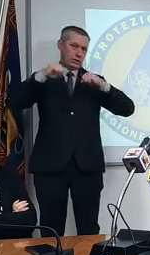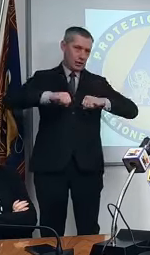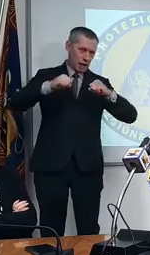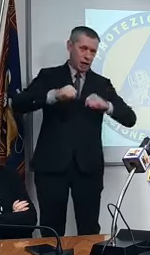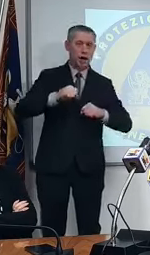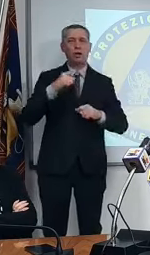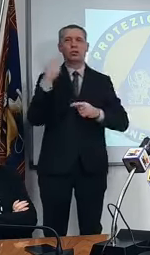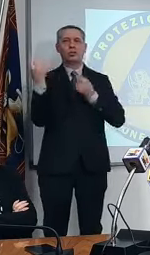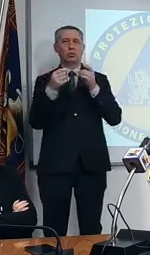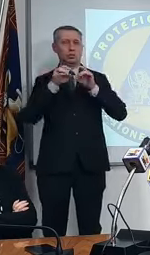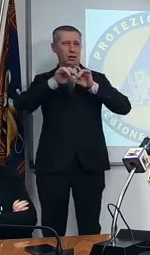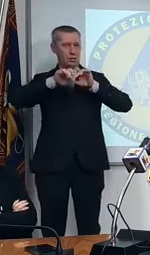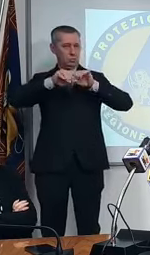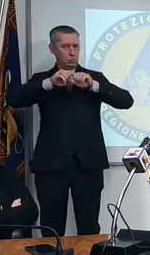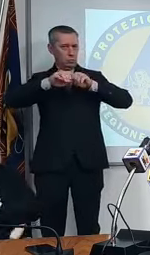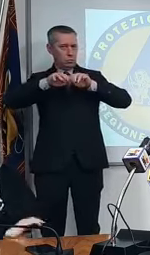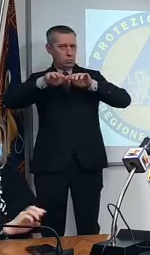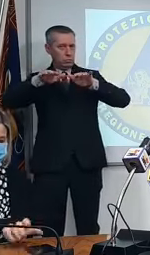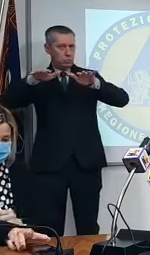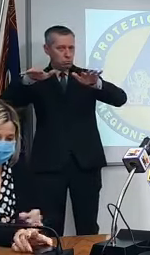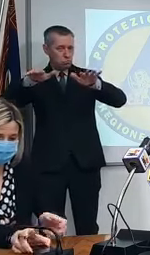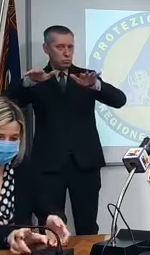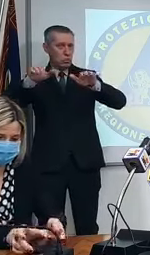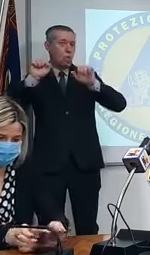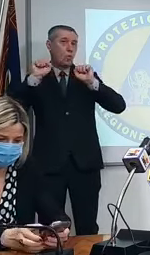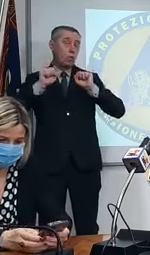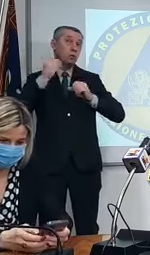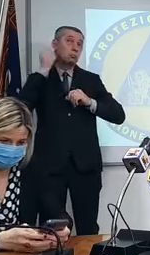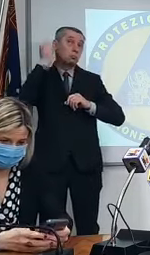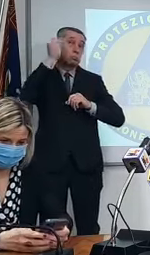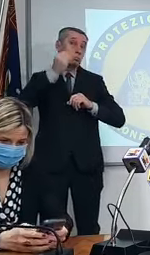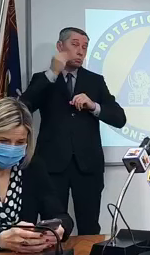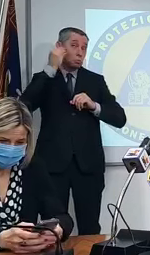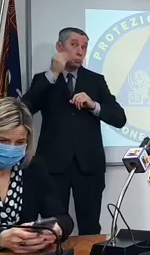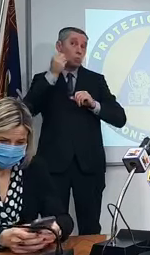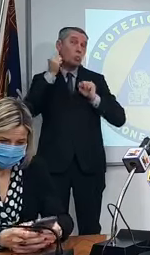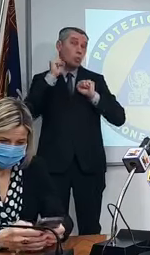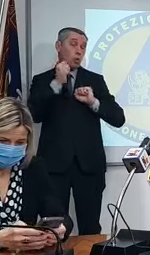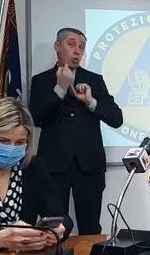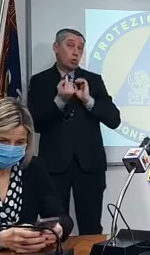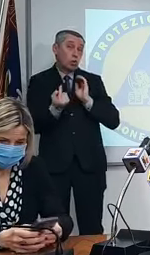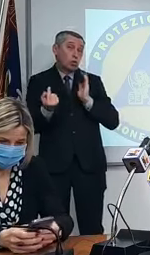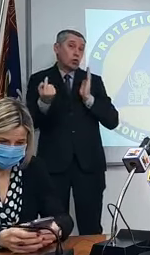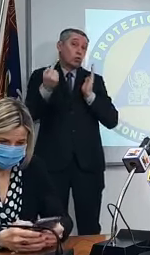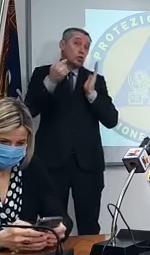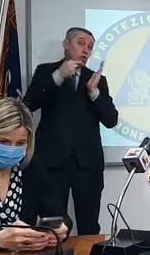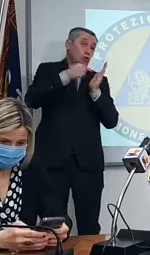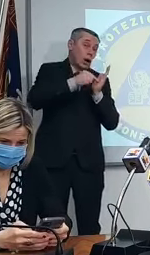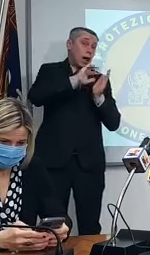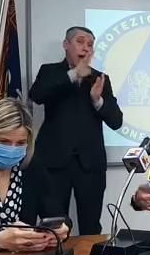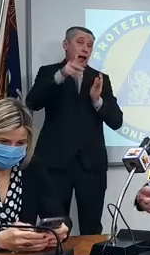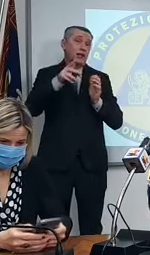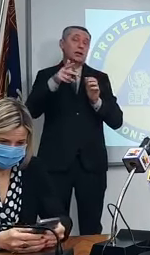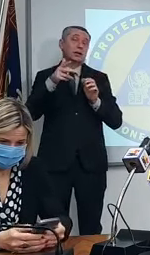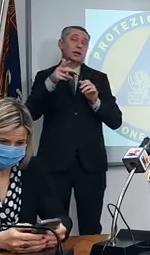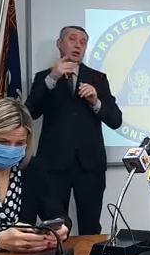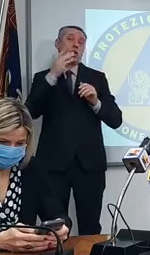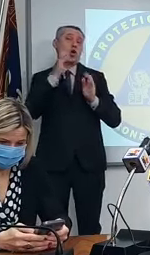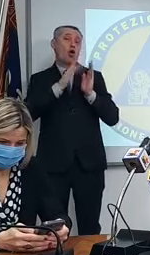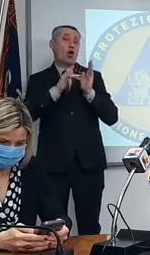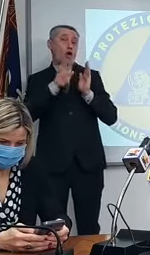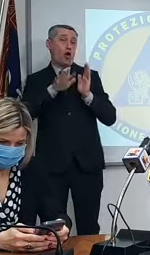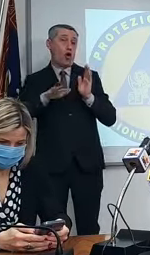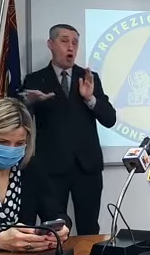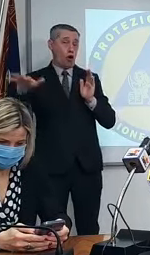descrizione fossero tali per cui si possa pensare a rintrodurre ulteriori zone quindi ulteriori diciamo